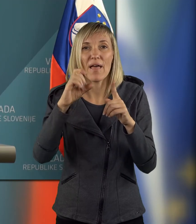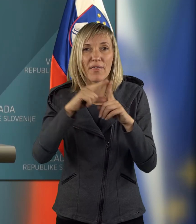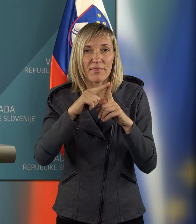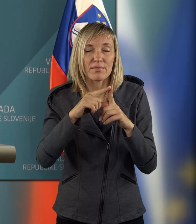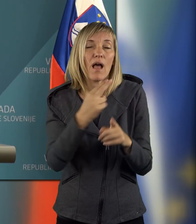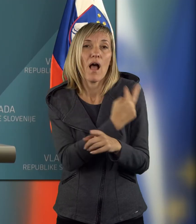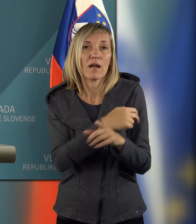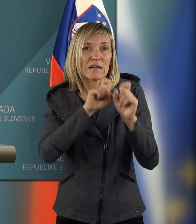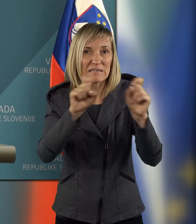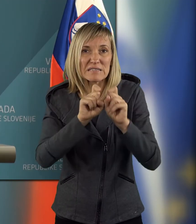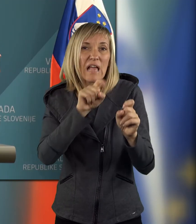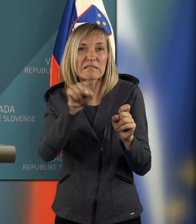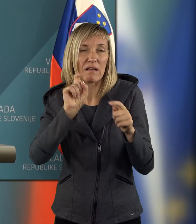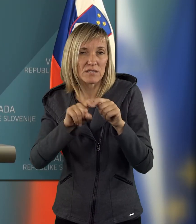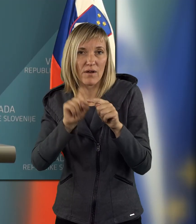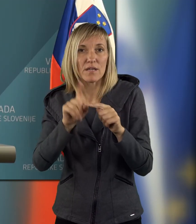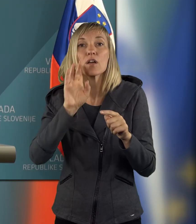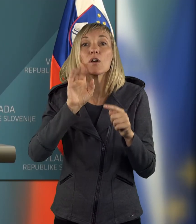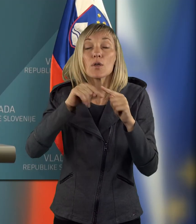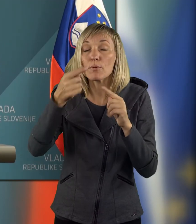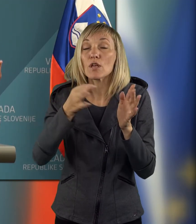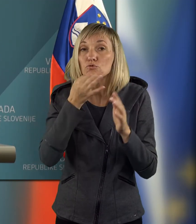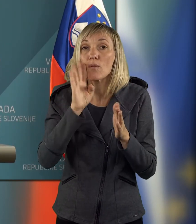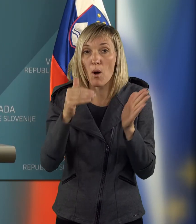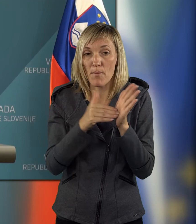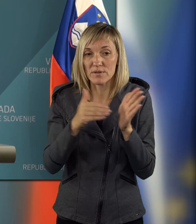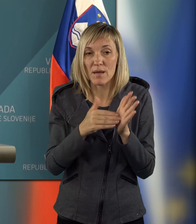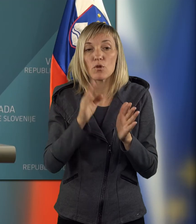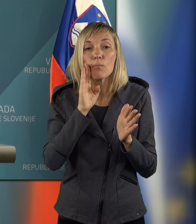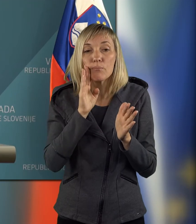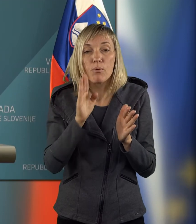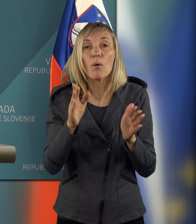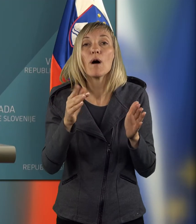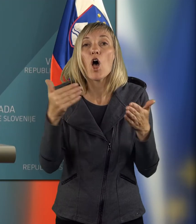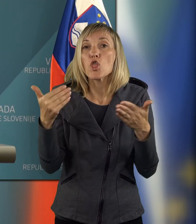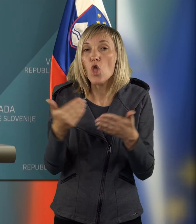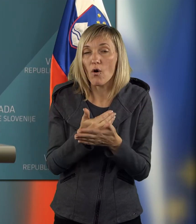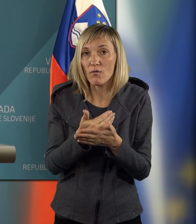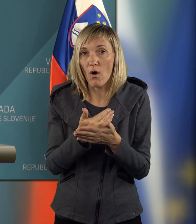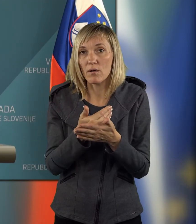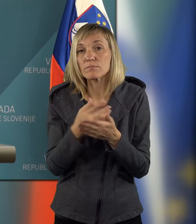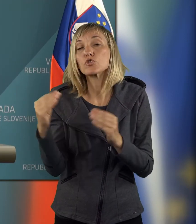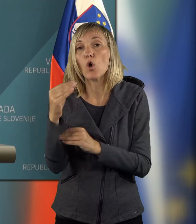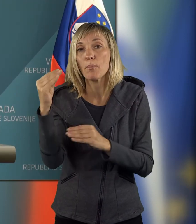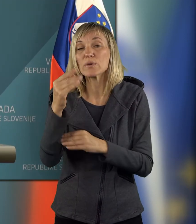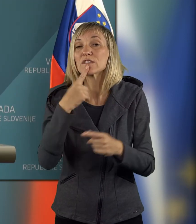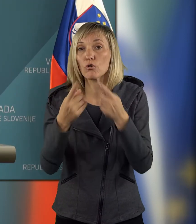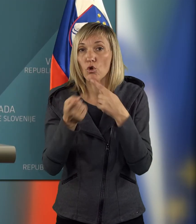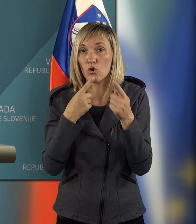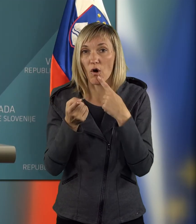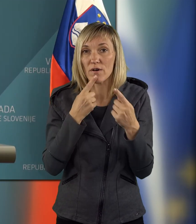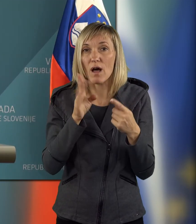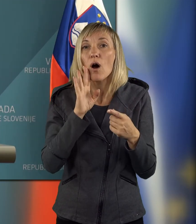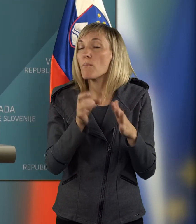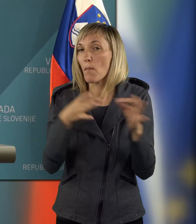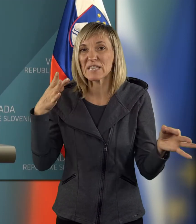klinamikami in tih zadeve. In potem, če bo potrebno šla v novelacijo oziroma dopolnitev dogovora,